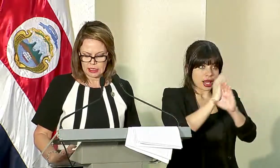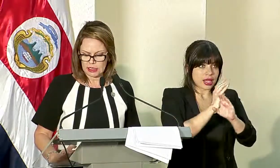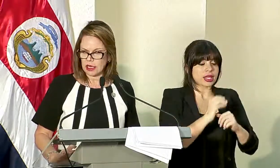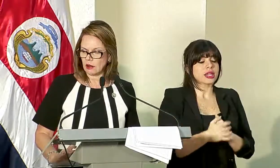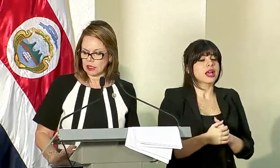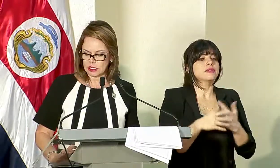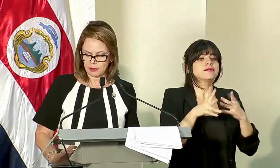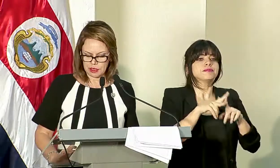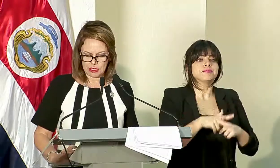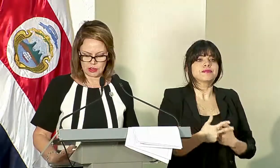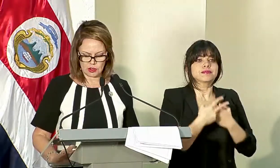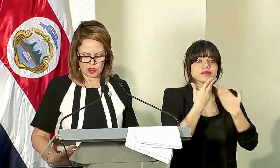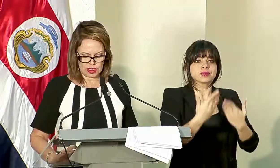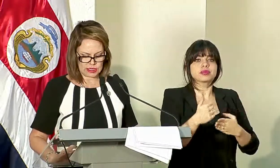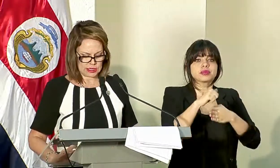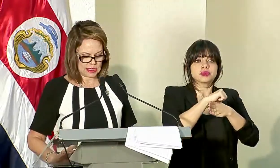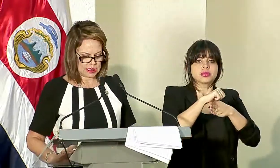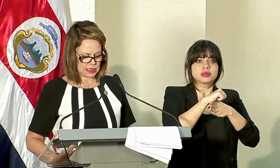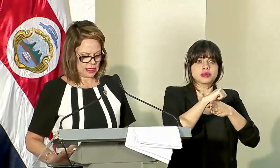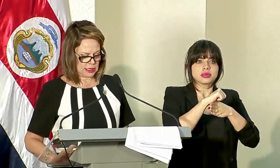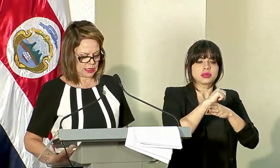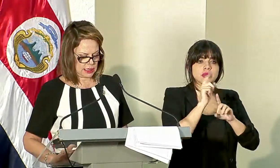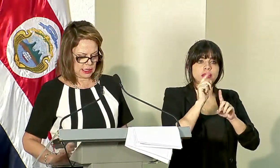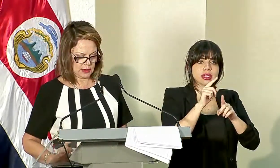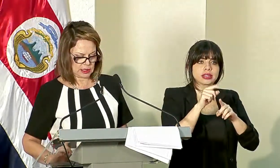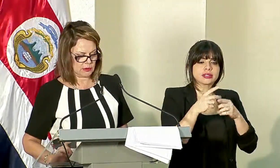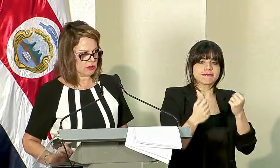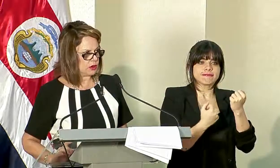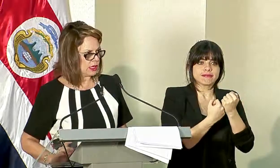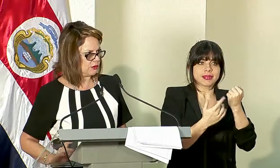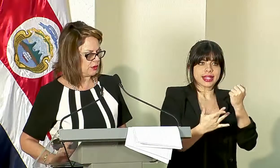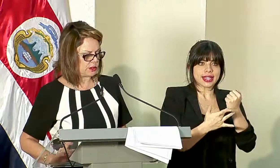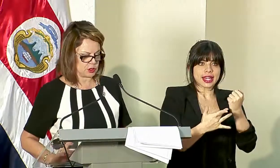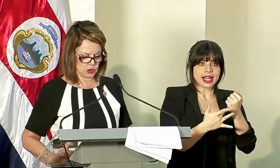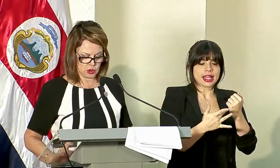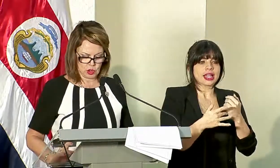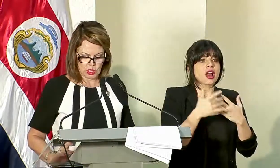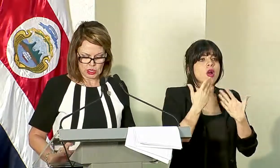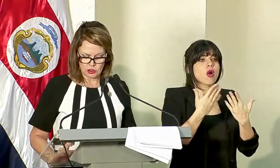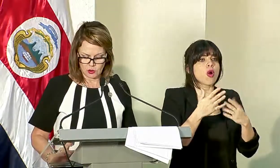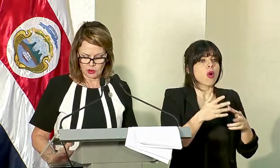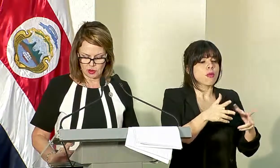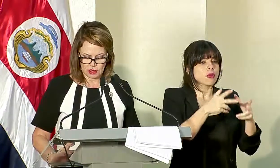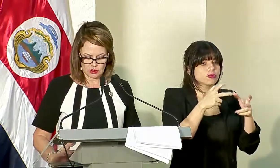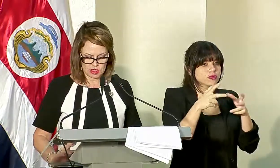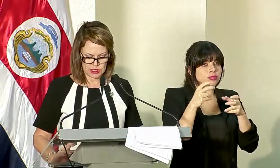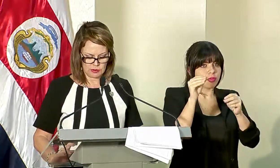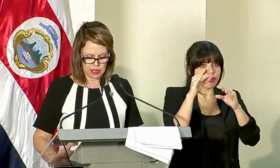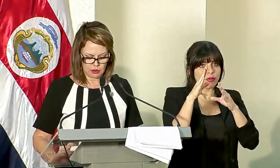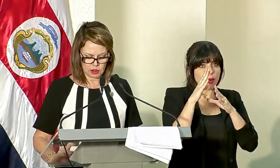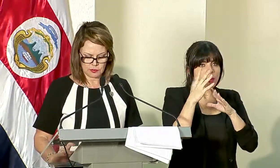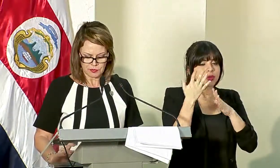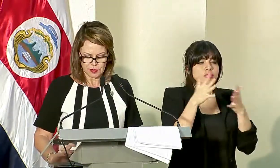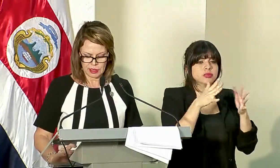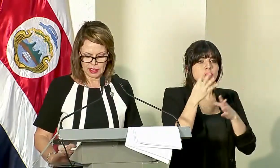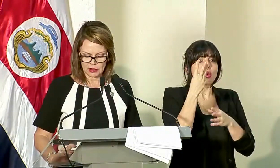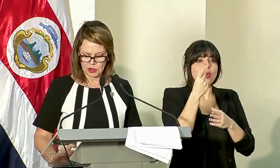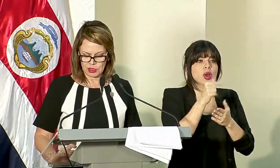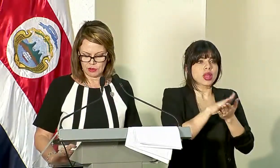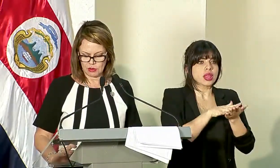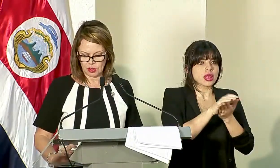se han iniciado las capacitaciones de asistencia técnica, levantamiento de la información sobre los daños estimados,